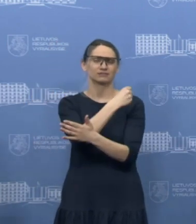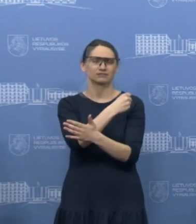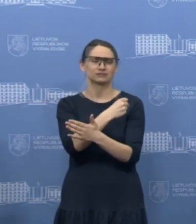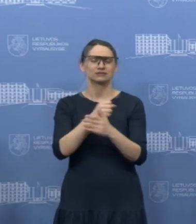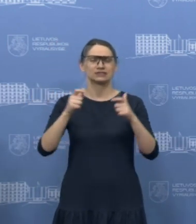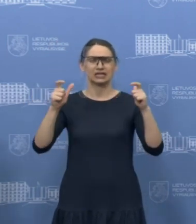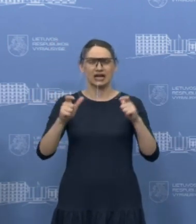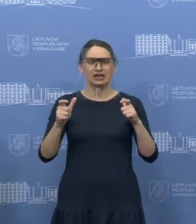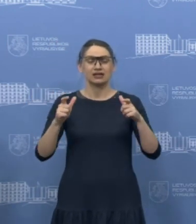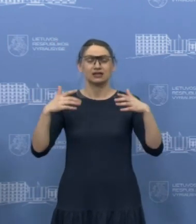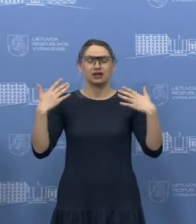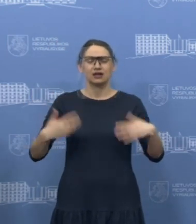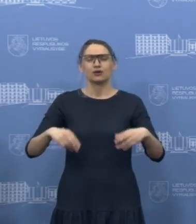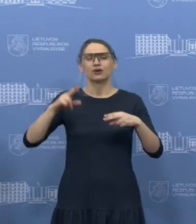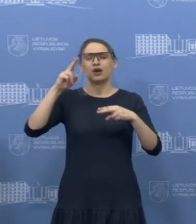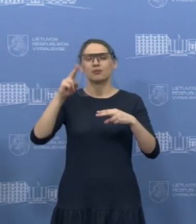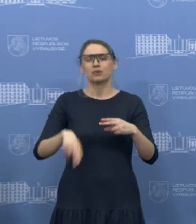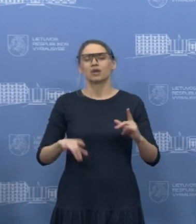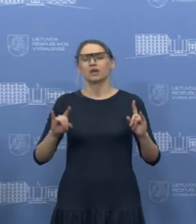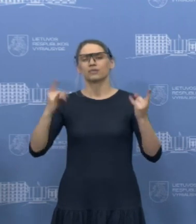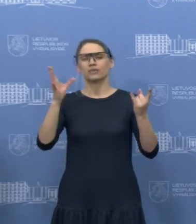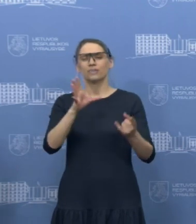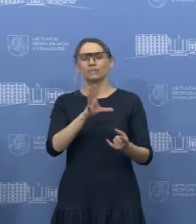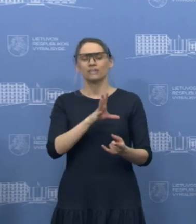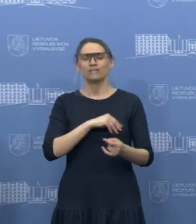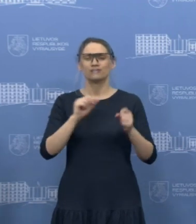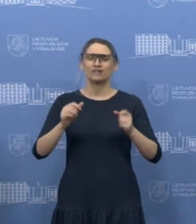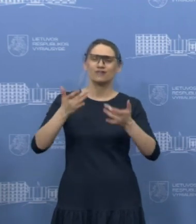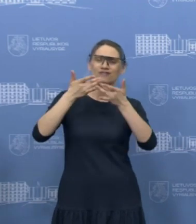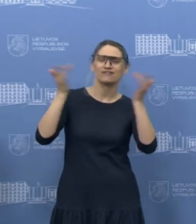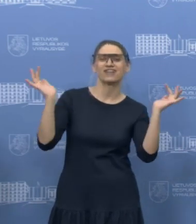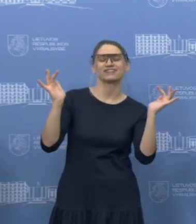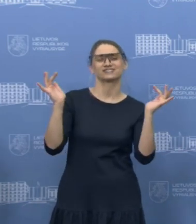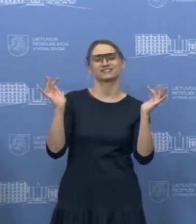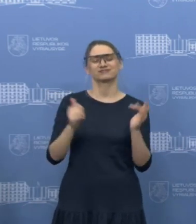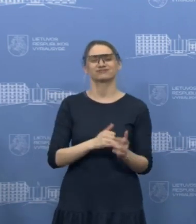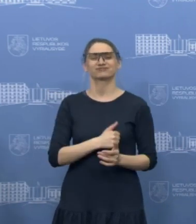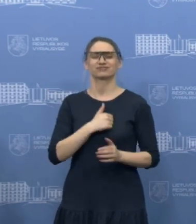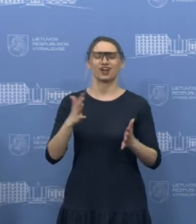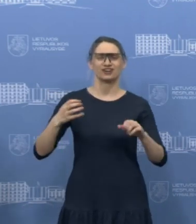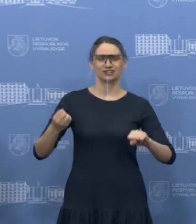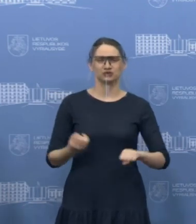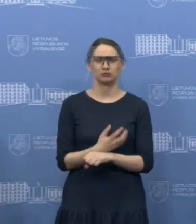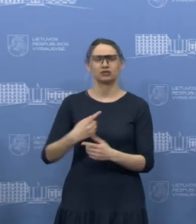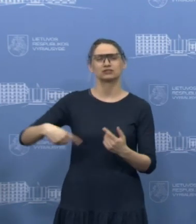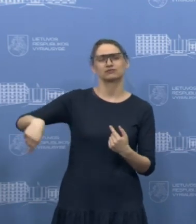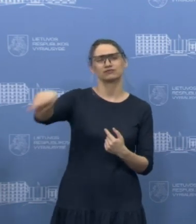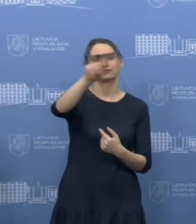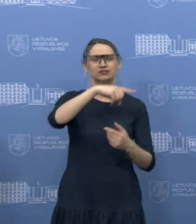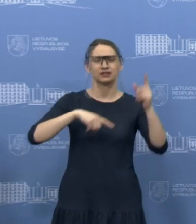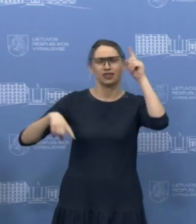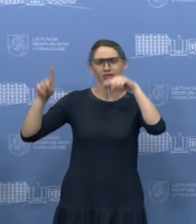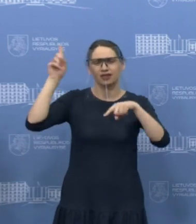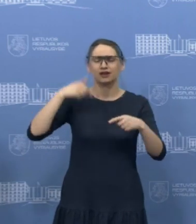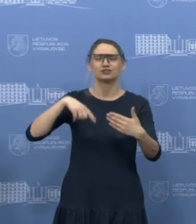kai baigsis karantinas, tos savo jau svajonės parodyti mums visiems viešai. Nes aš labai tikiu, kad jūs esate visi kūrybingi